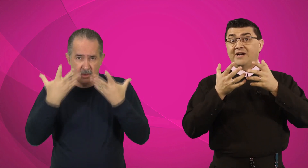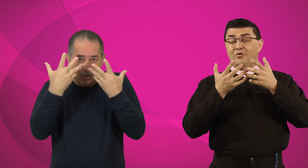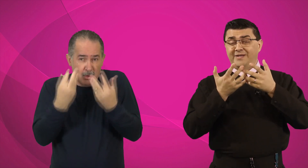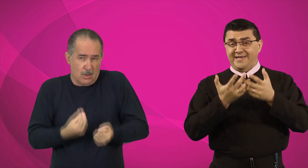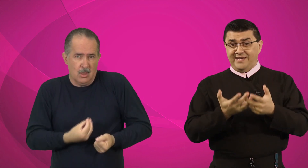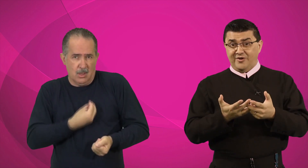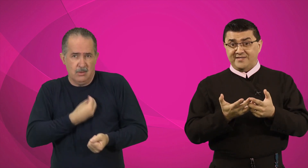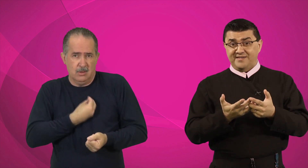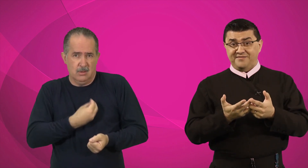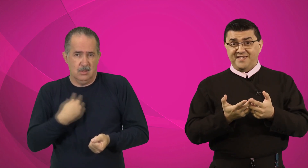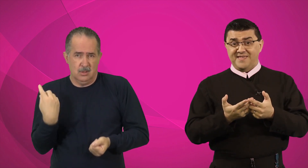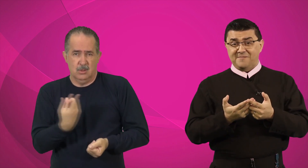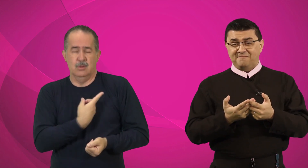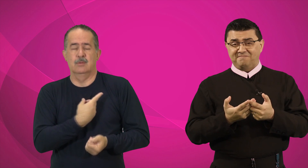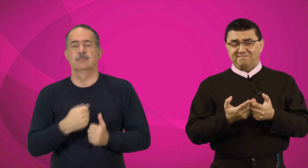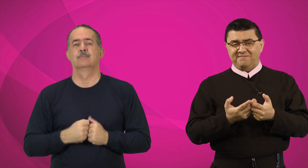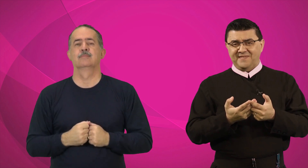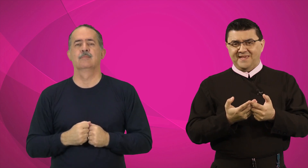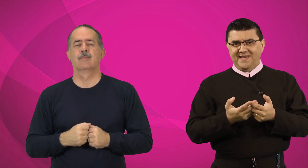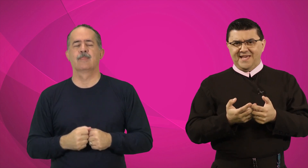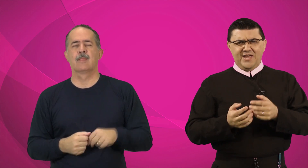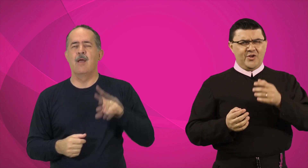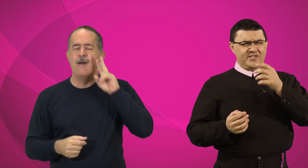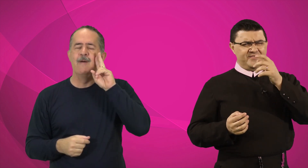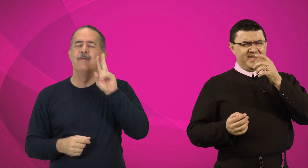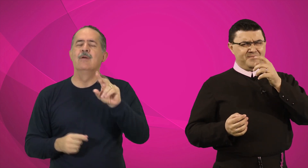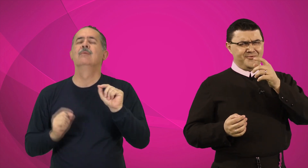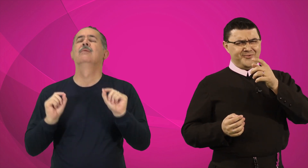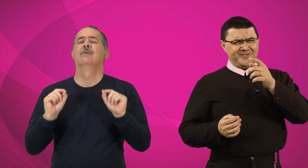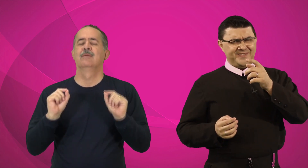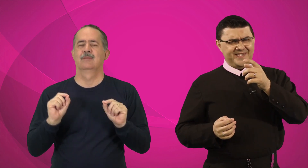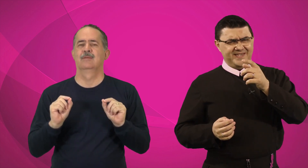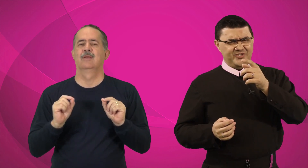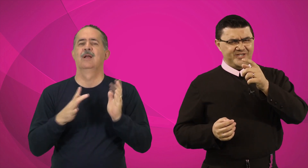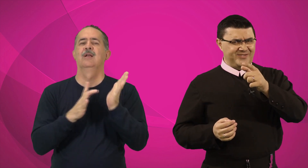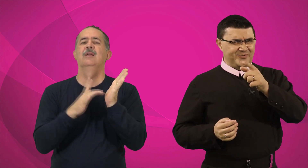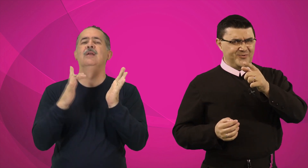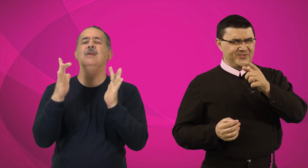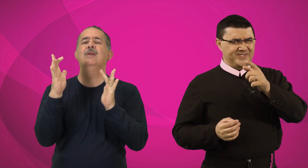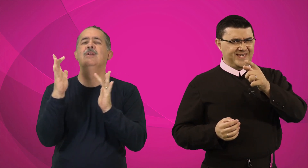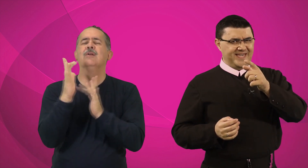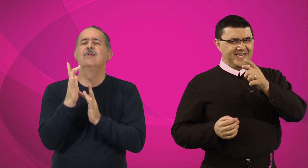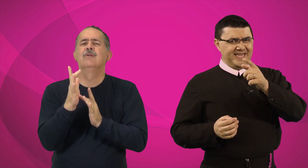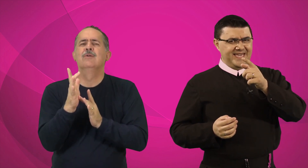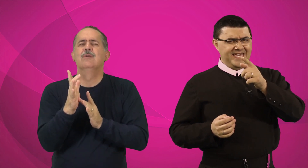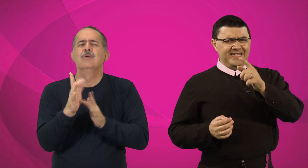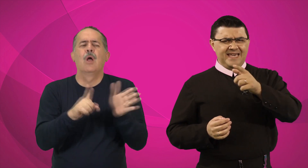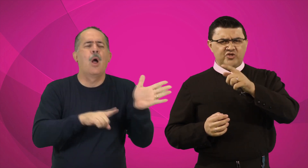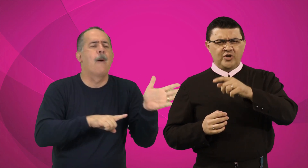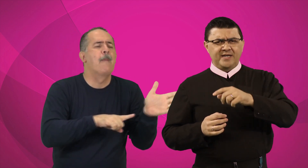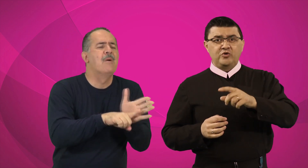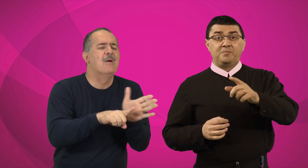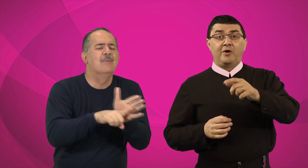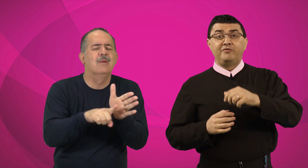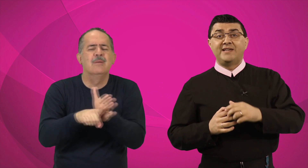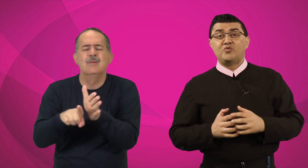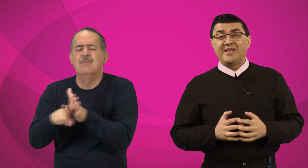de acolher em nossa vida, nós vemos Jesus, ele questionando o povo da sua